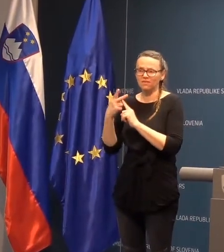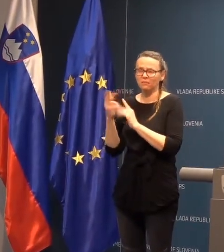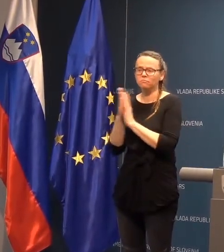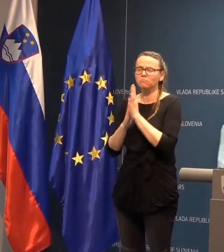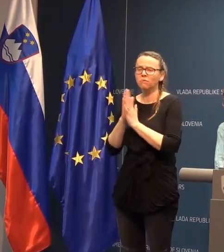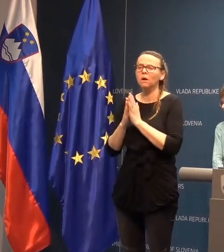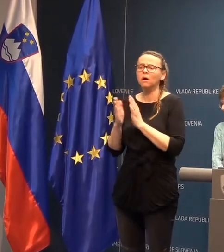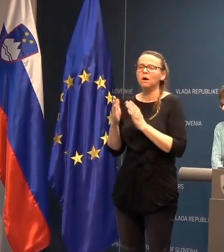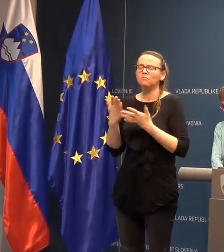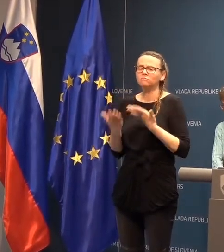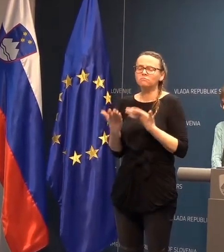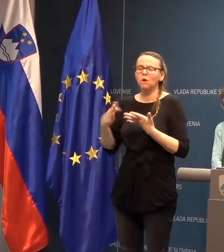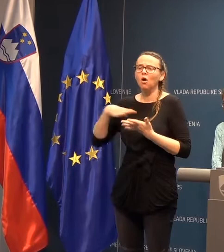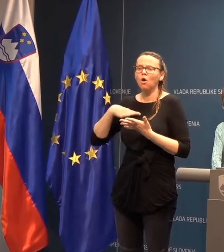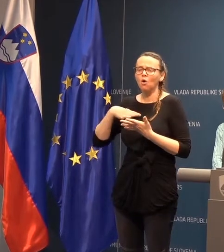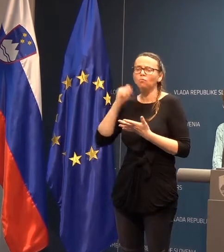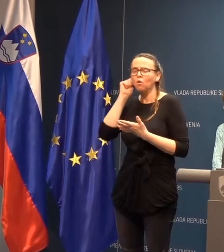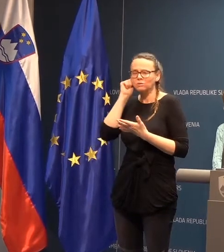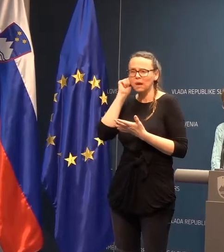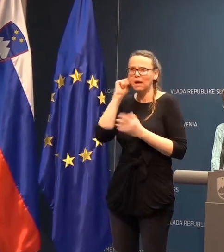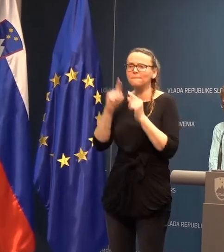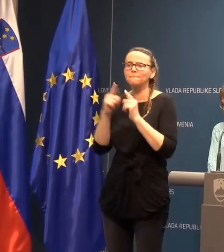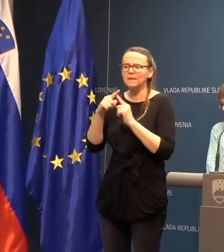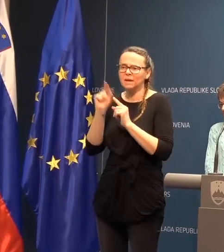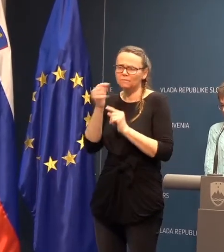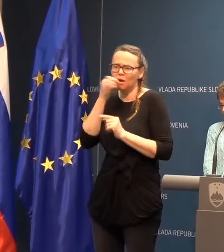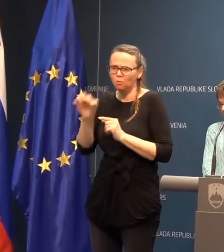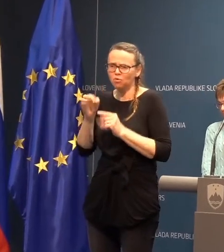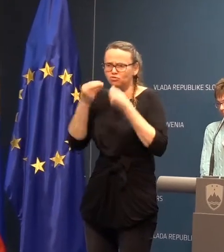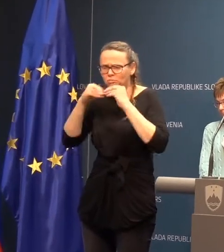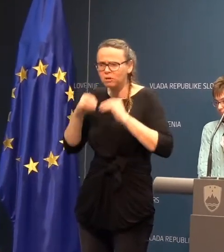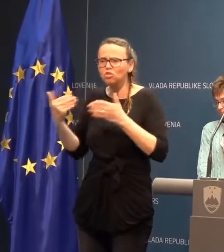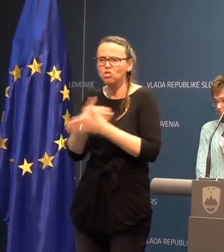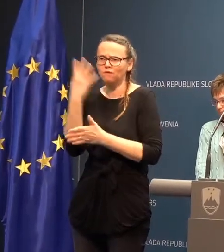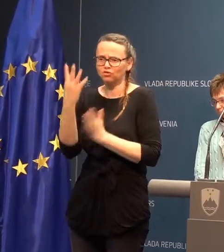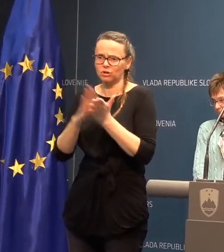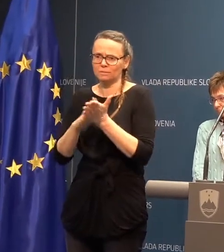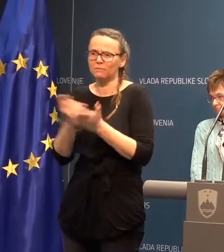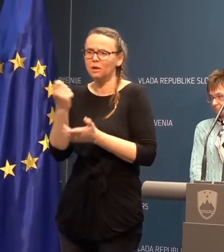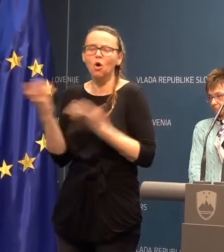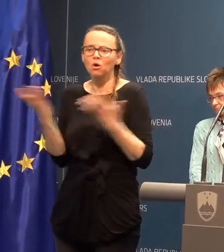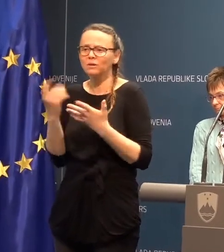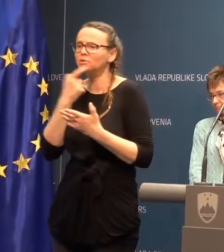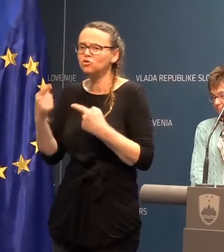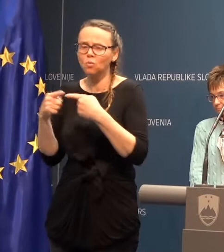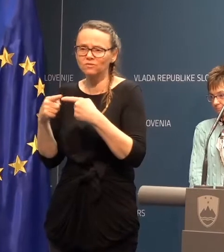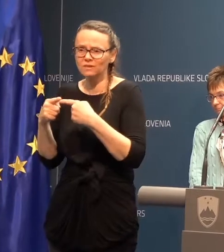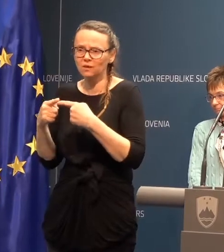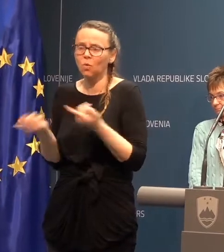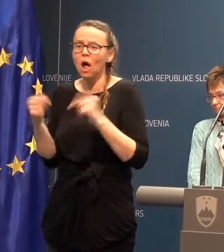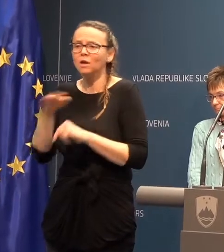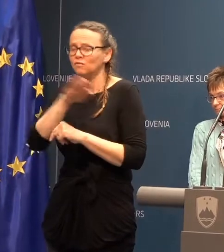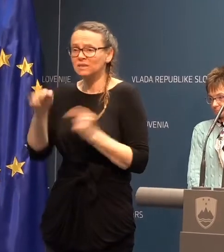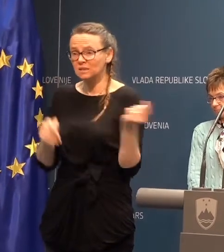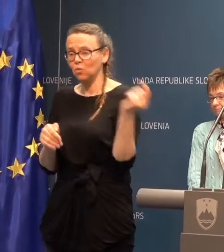prosila mogoče v skupine, da malo boljše razdelamo te nove štiri primjere. Torej, odkot, s kom so bili v stiku, so vsi